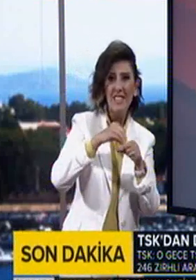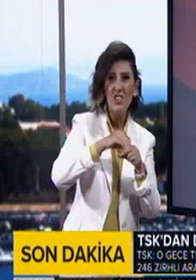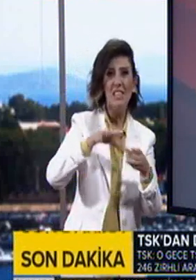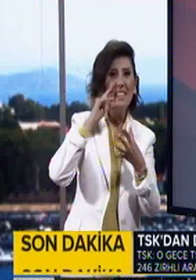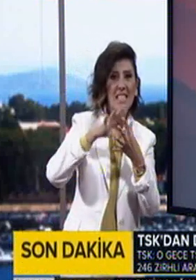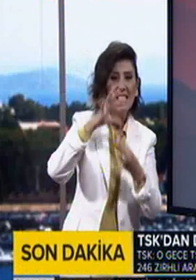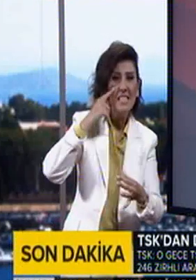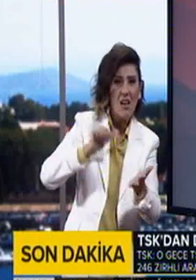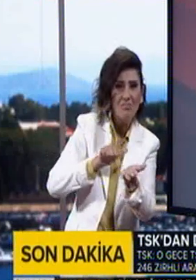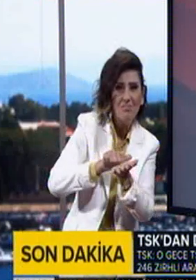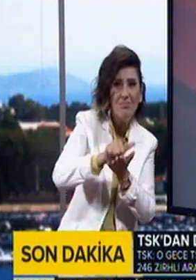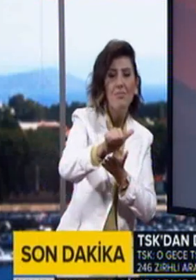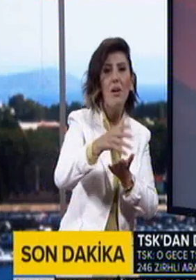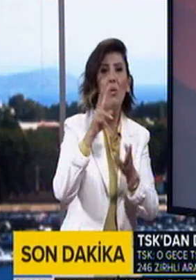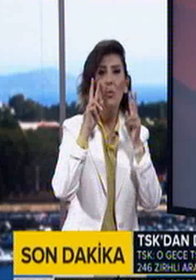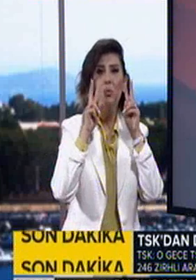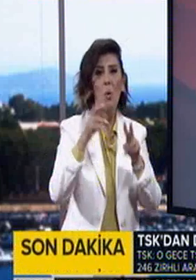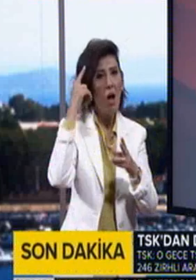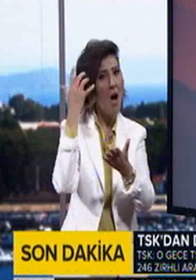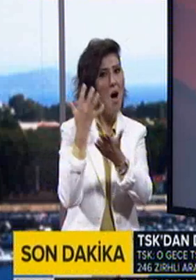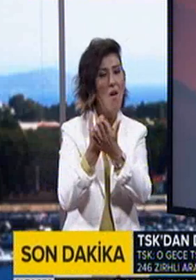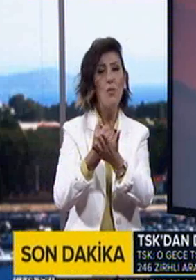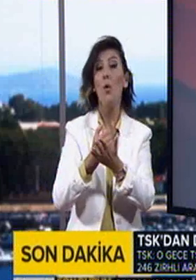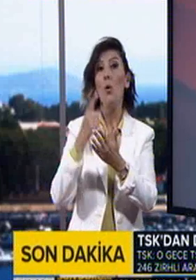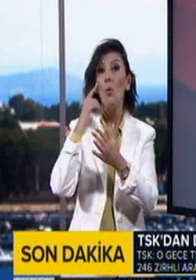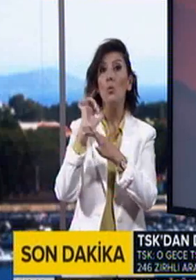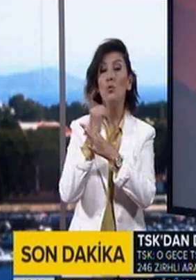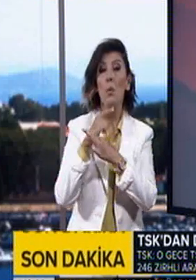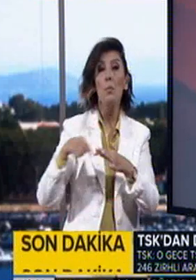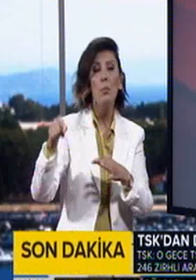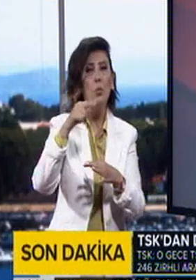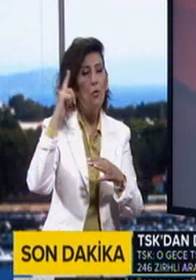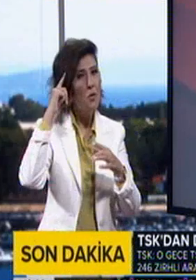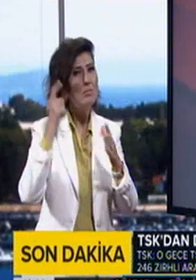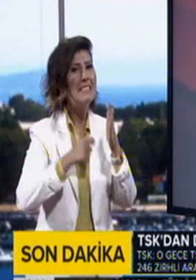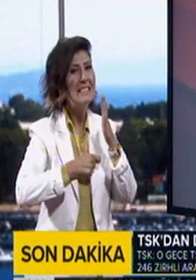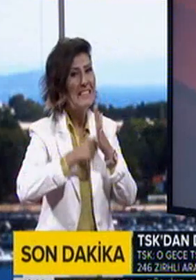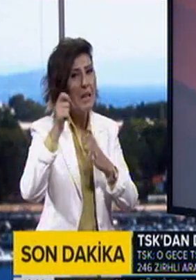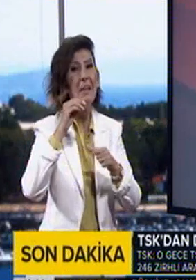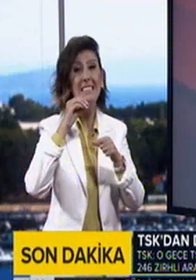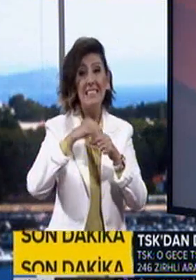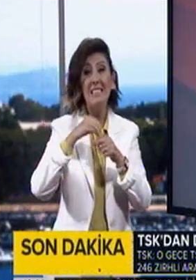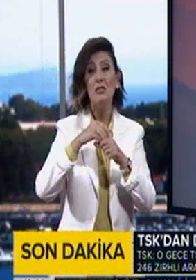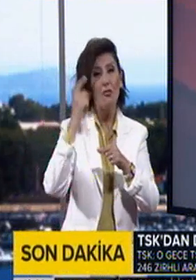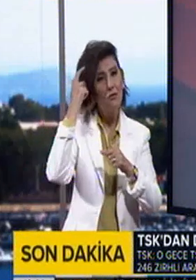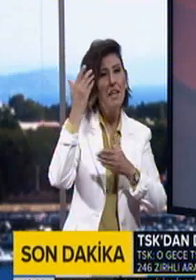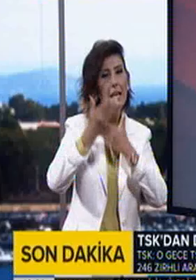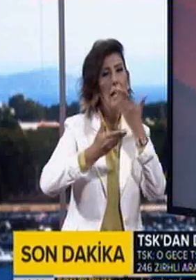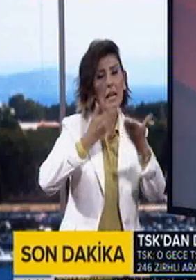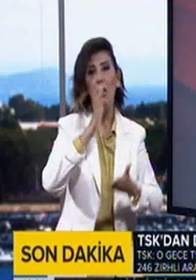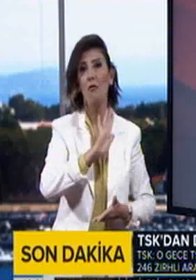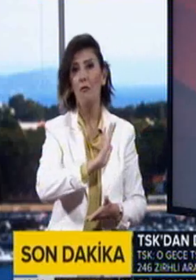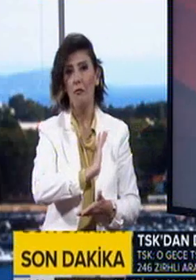görüntüler pek çoğumuzun hafızasında. Uzmanlar bu görüntülerin hafızalarımızdan silinmesi için önerilerde